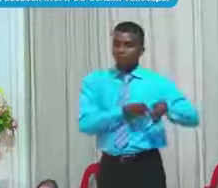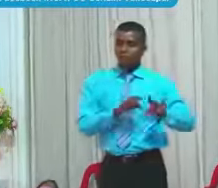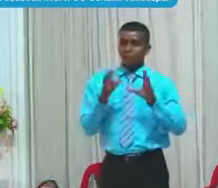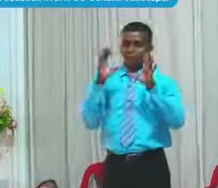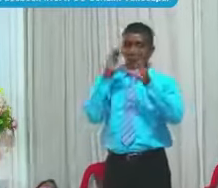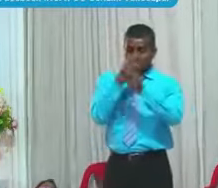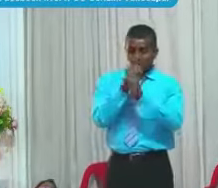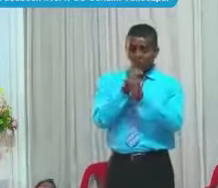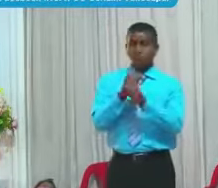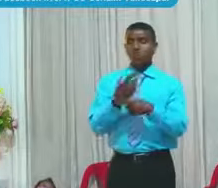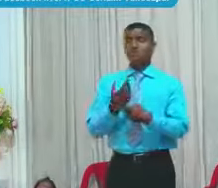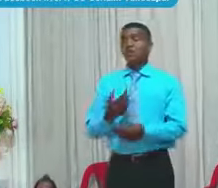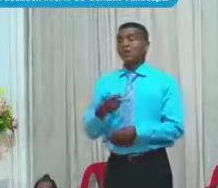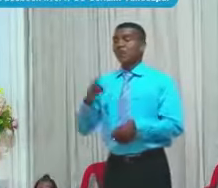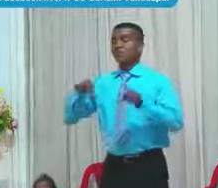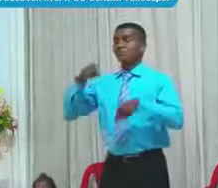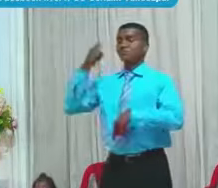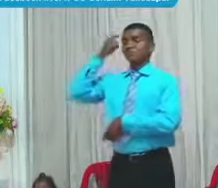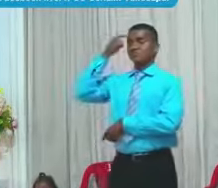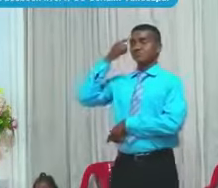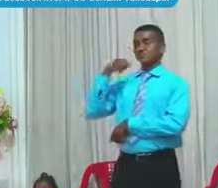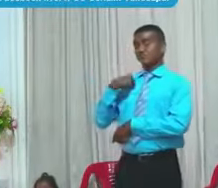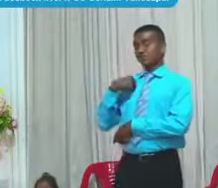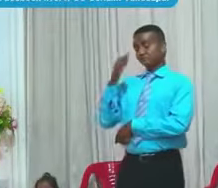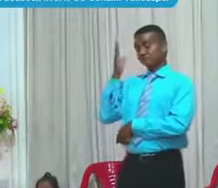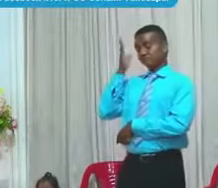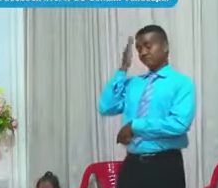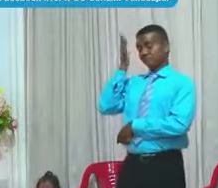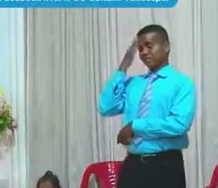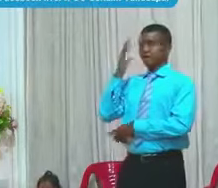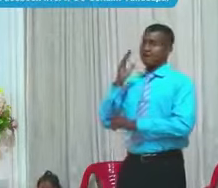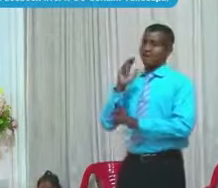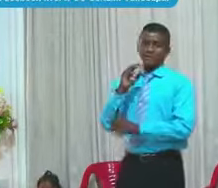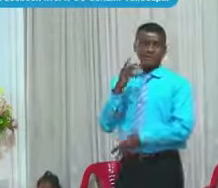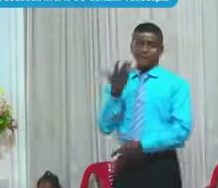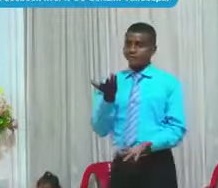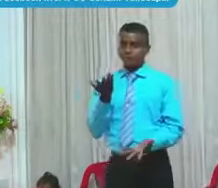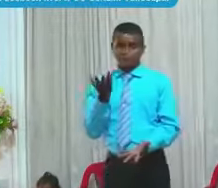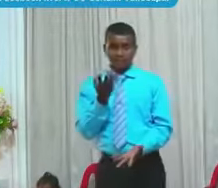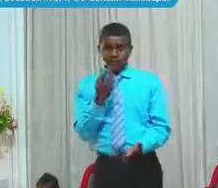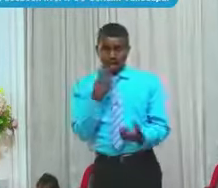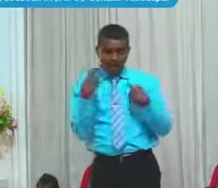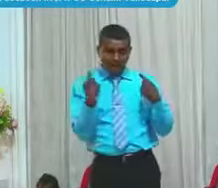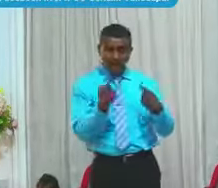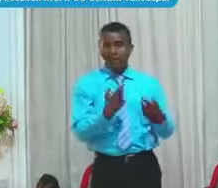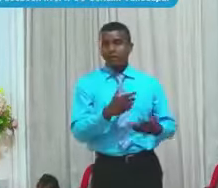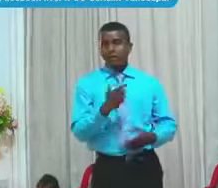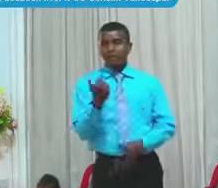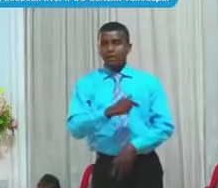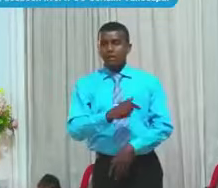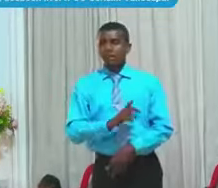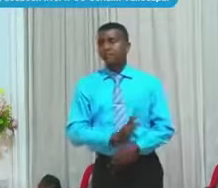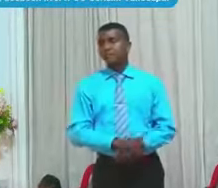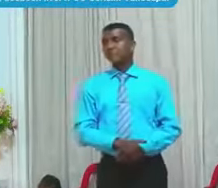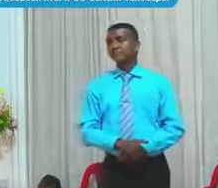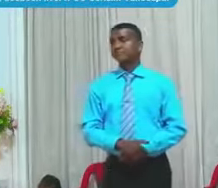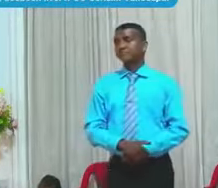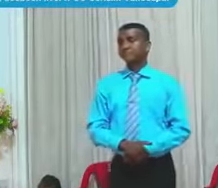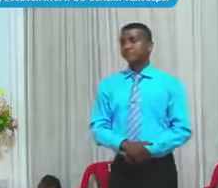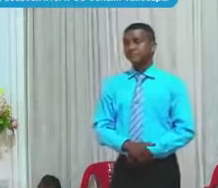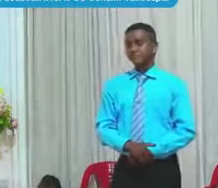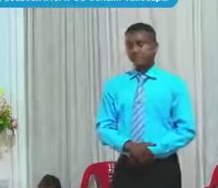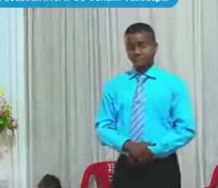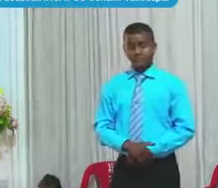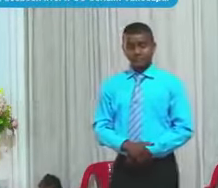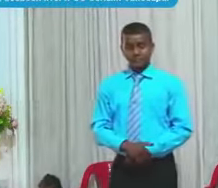profesando Ser sabios Se hicieron necios Y esa necedad Dice romanos Y esa necedad